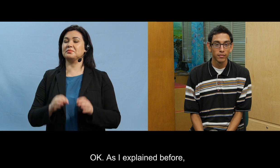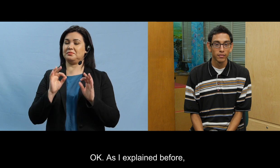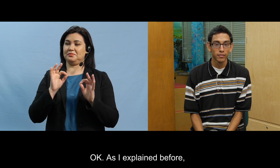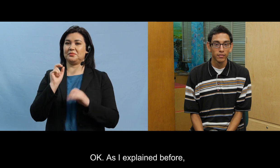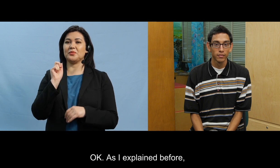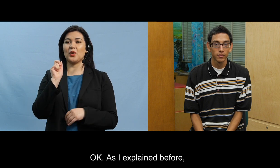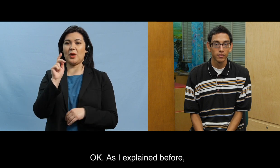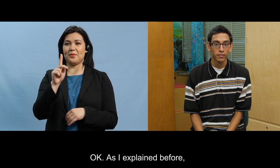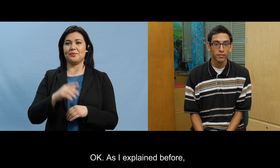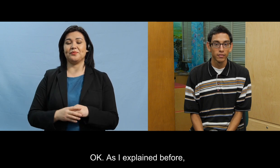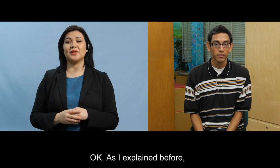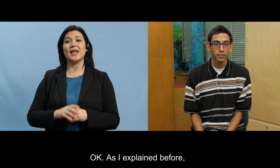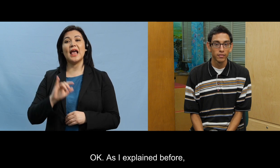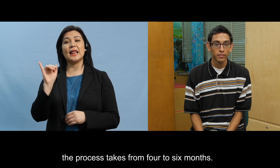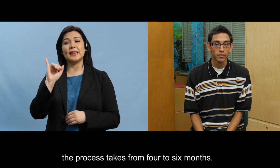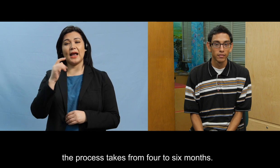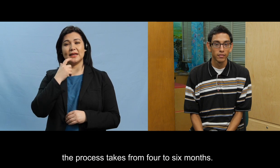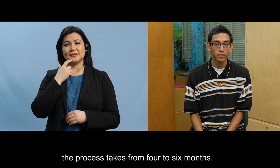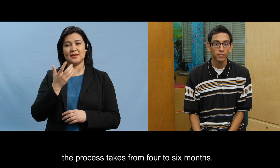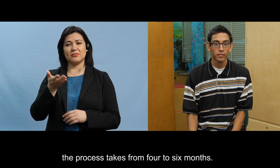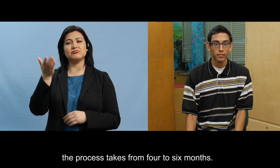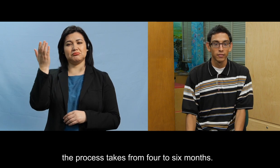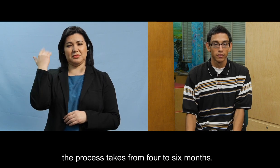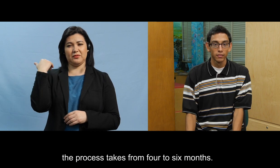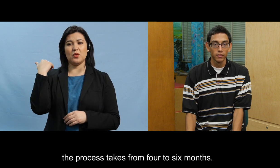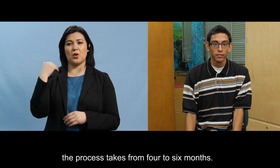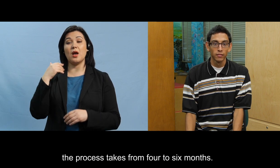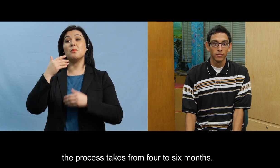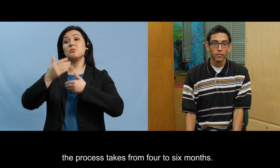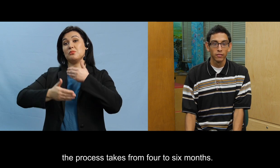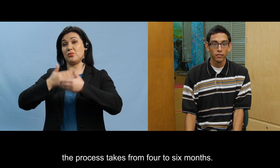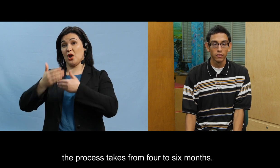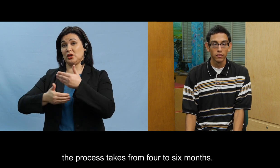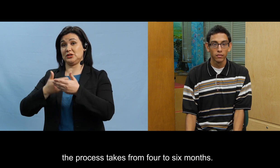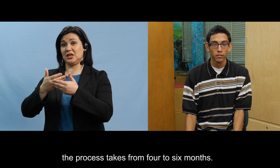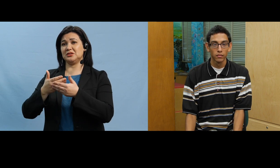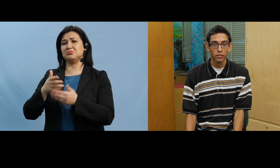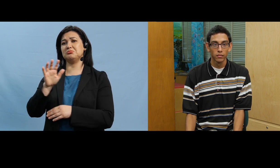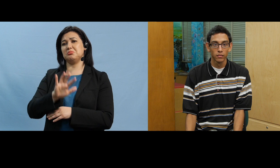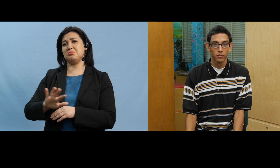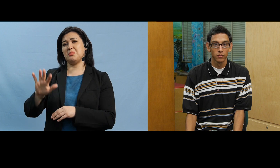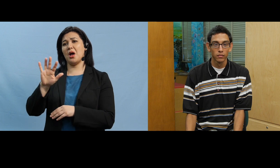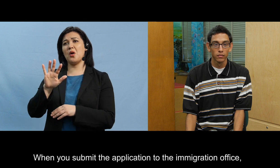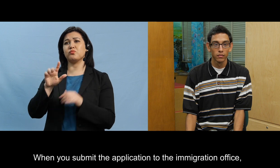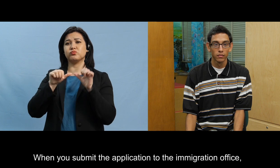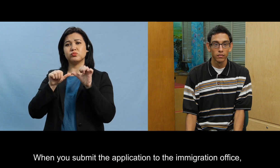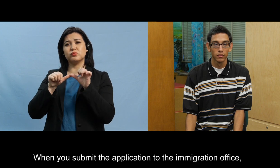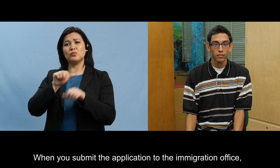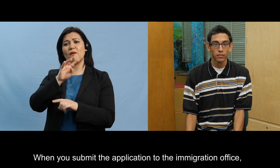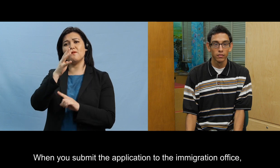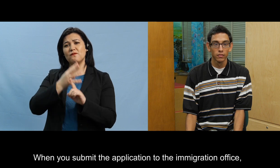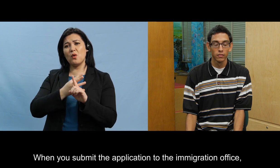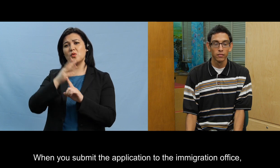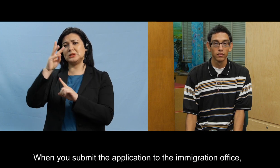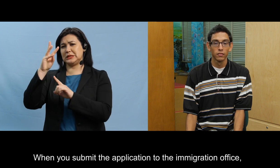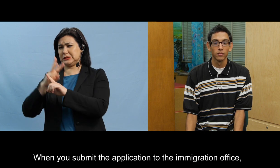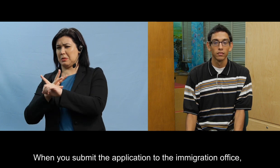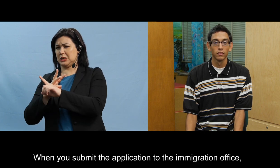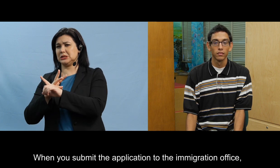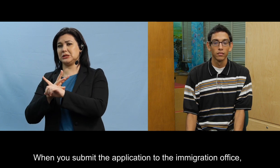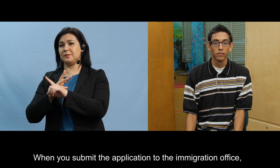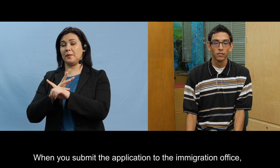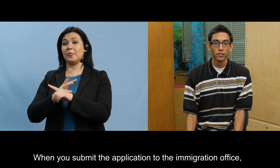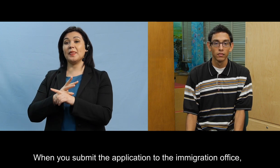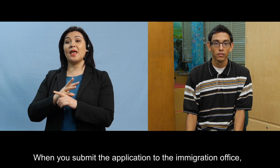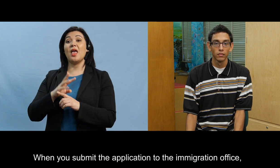como te expliqué la otra vez este proceso dura de cuatro a seis meses cuando tú sometes la aplicación a la